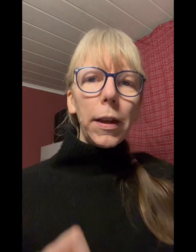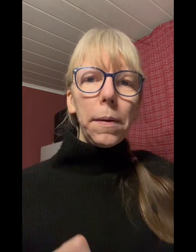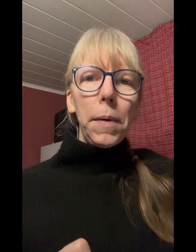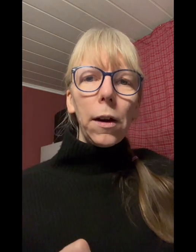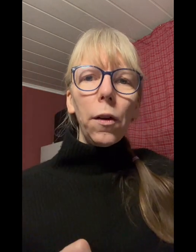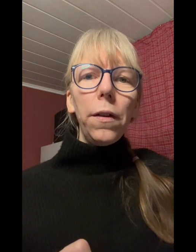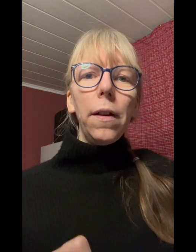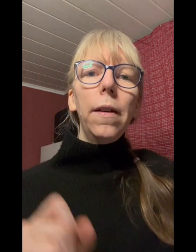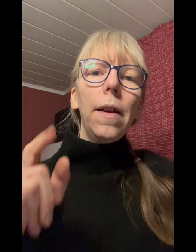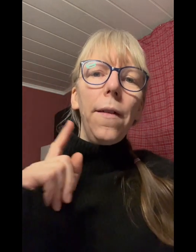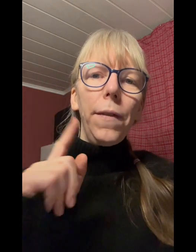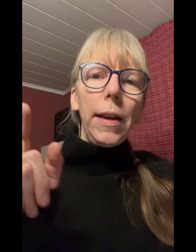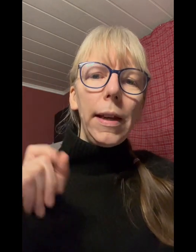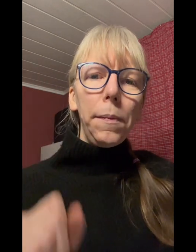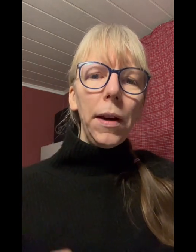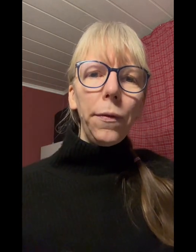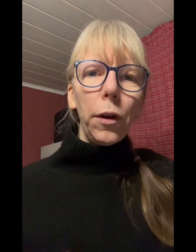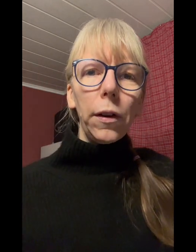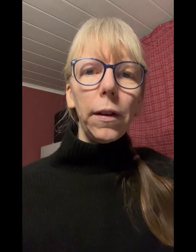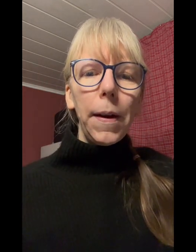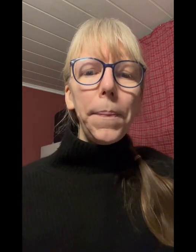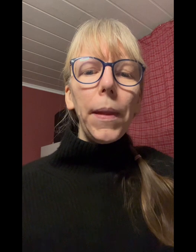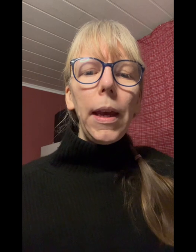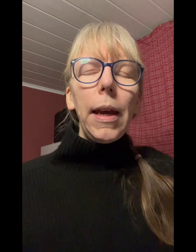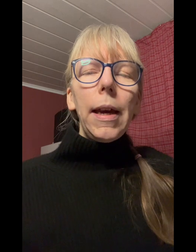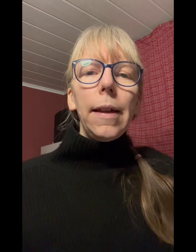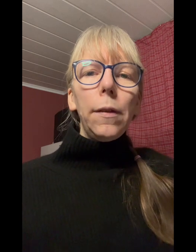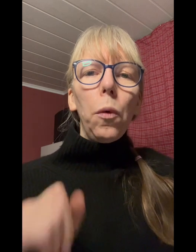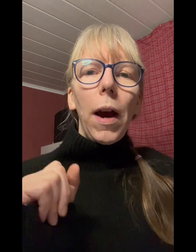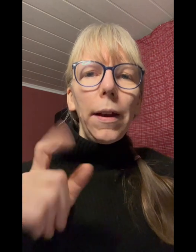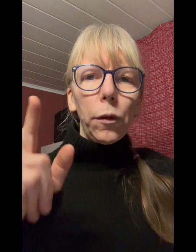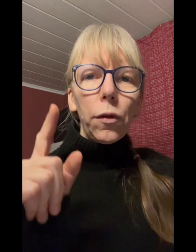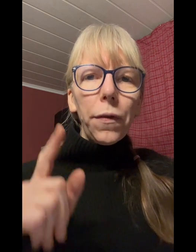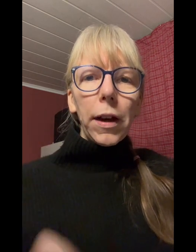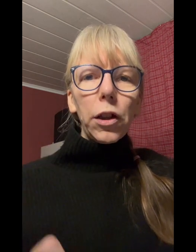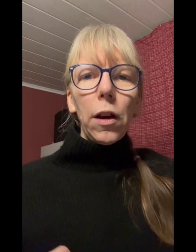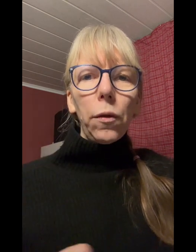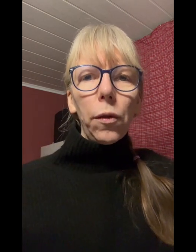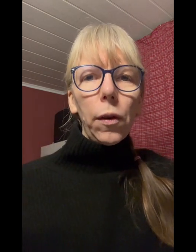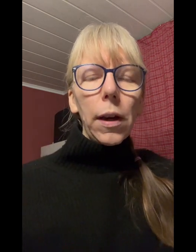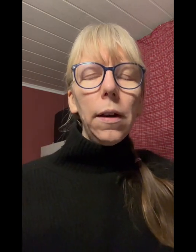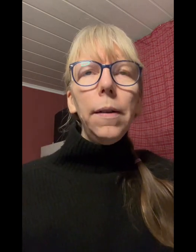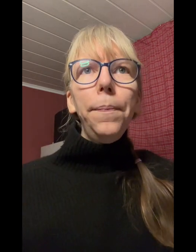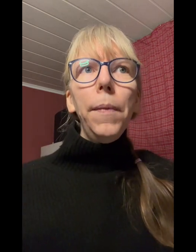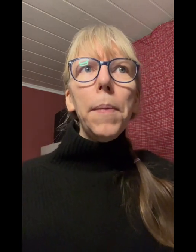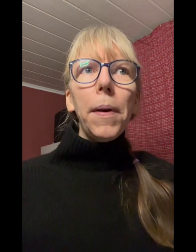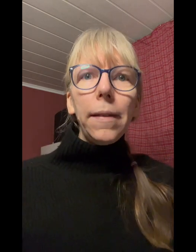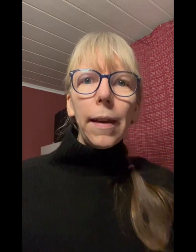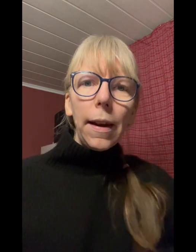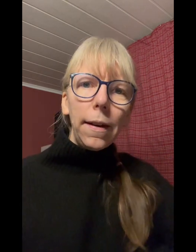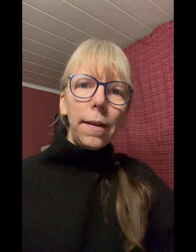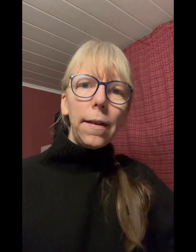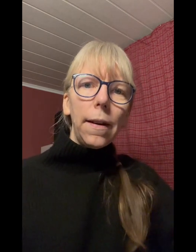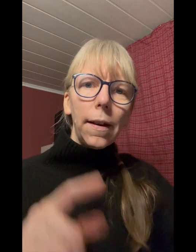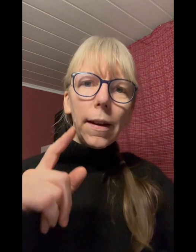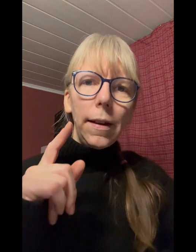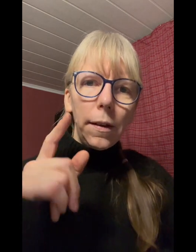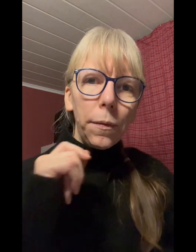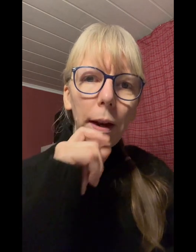mehr content wenn ihr mir folgt so also zur fragestellung zurück patient in diesem fall